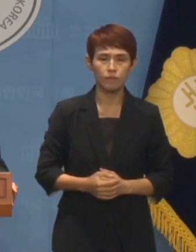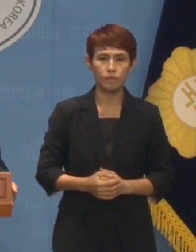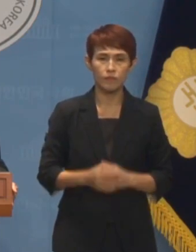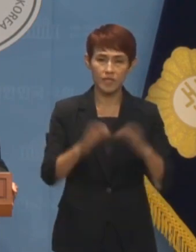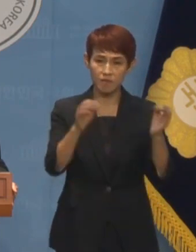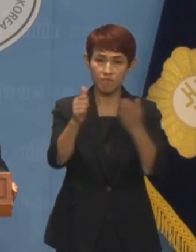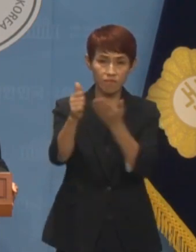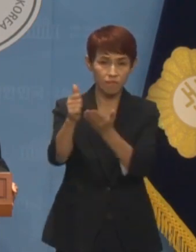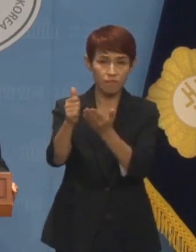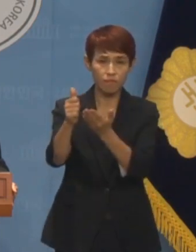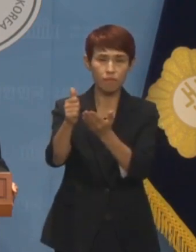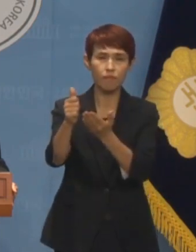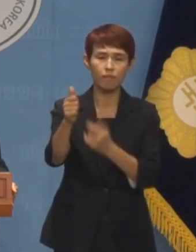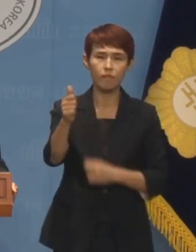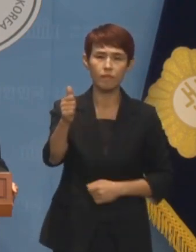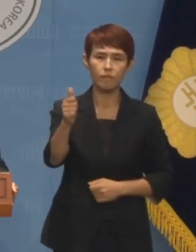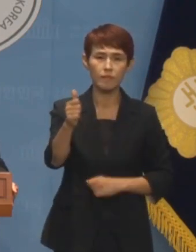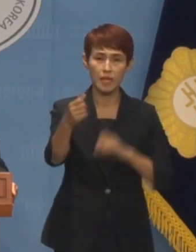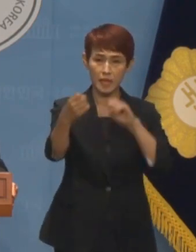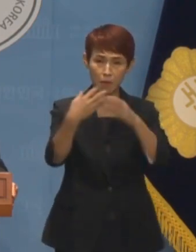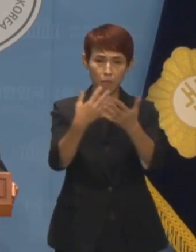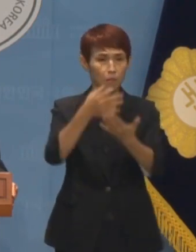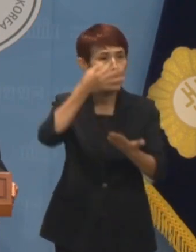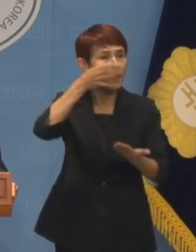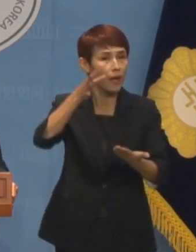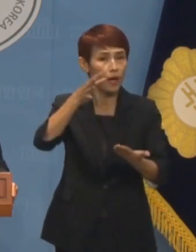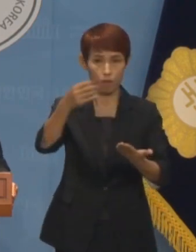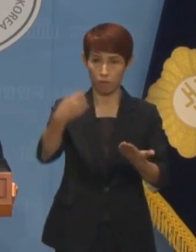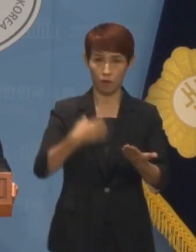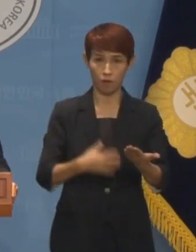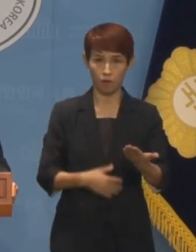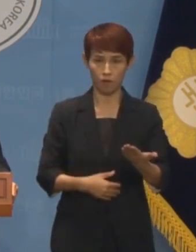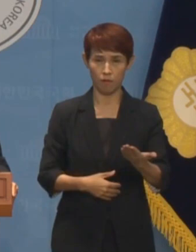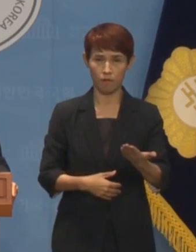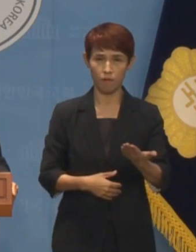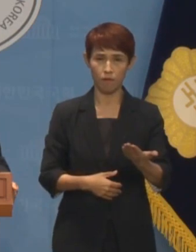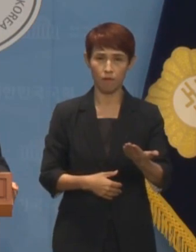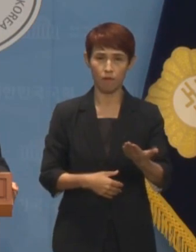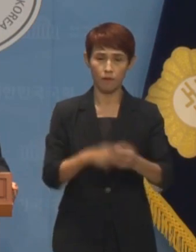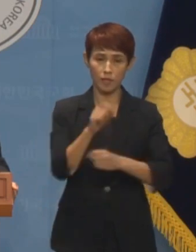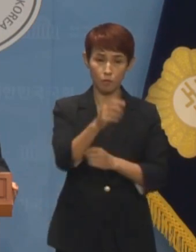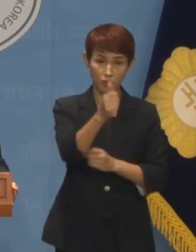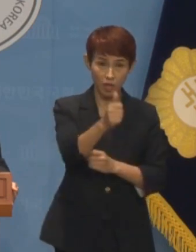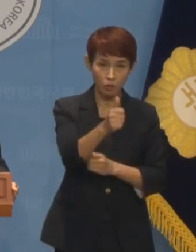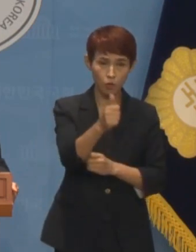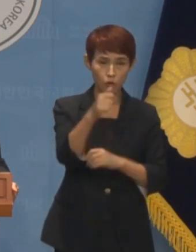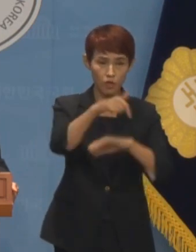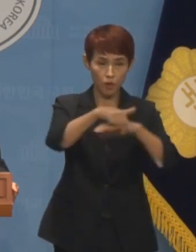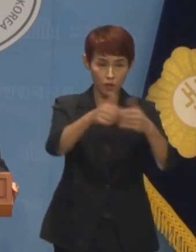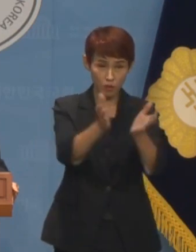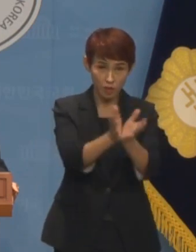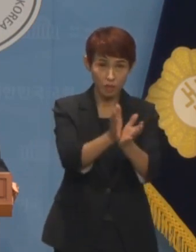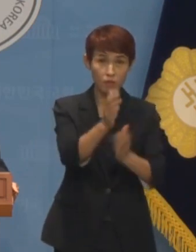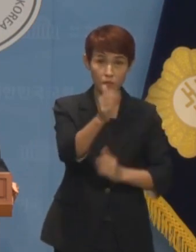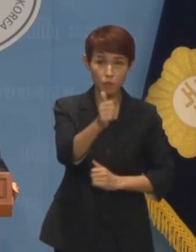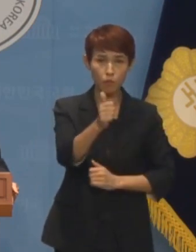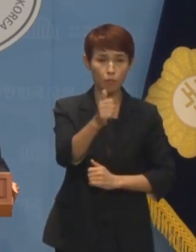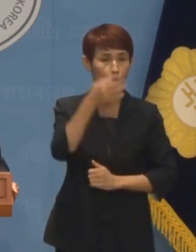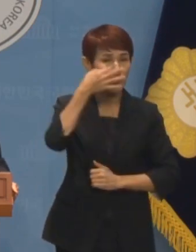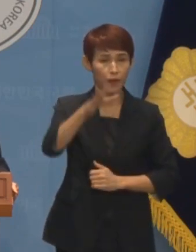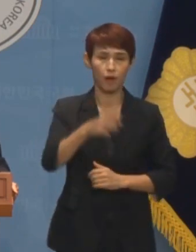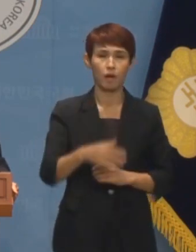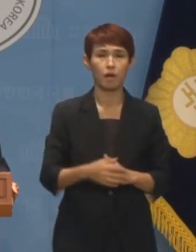김직무대행은 이 답변서를 못 봤다고 했습니다. 사무처장도 기획조정관도 못 봤다고 했습니다.